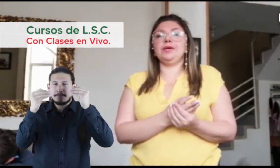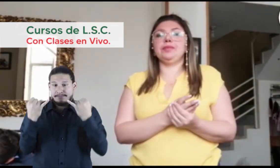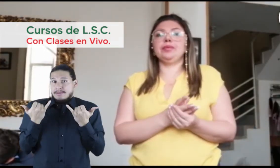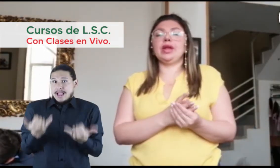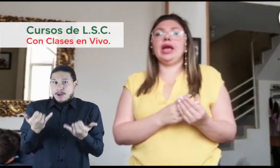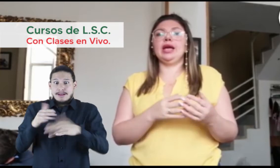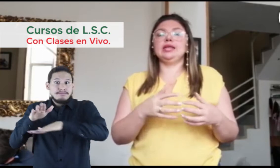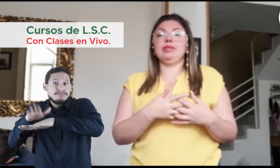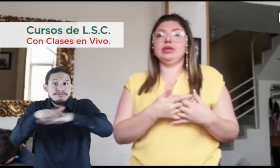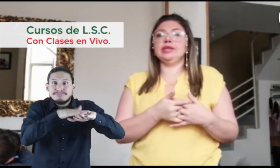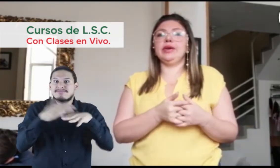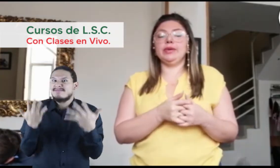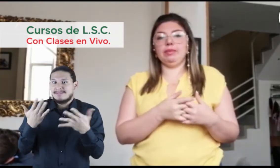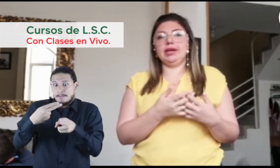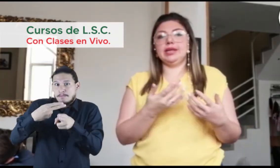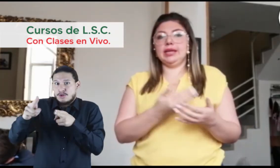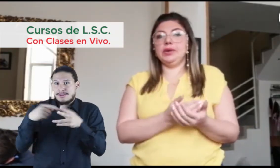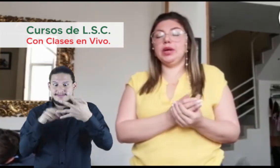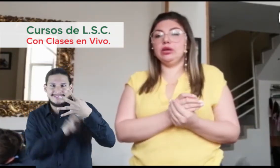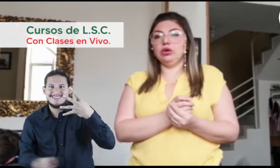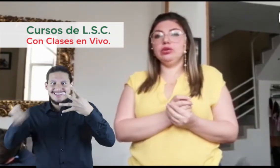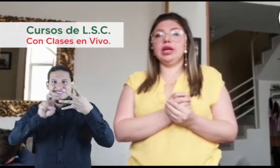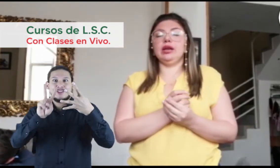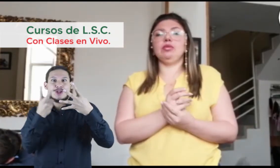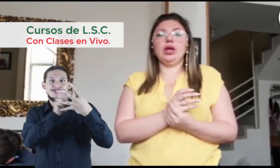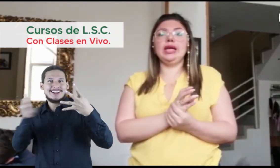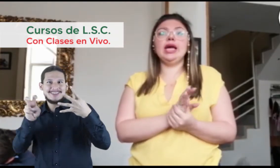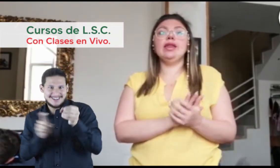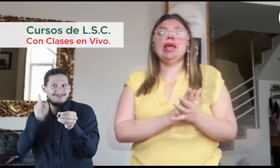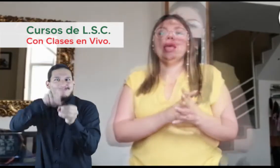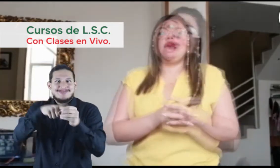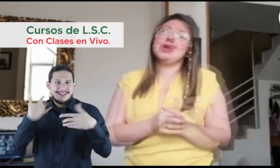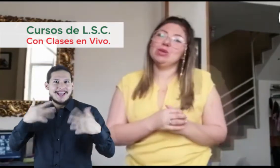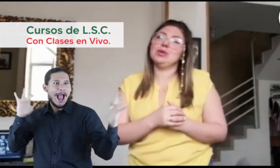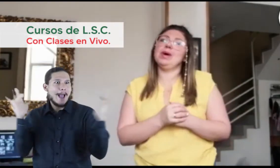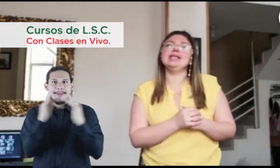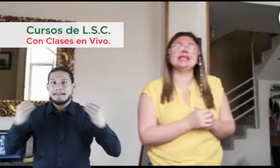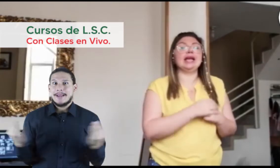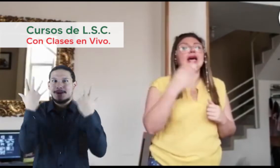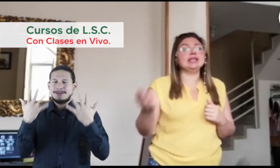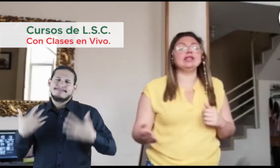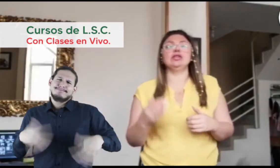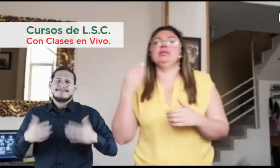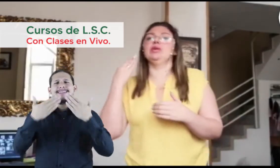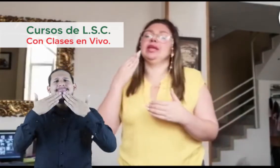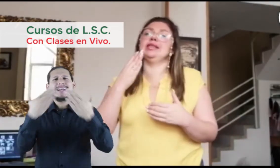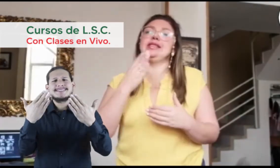ya por inscribirme para ser el nivel 2 en la modalidad. No siendo más, gracias, los invito a que se